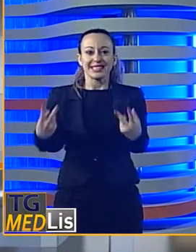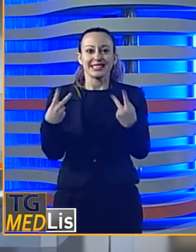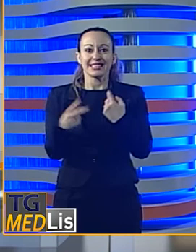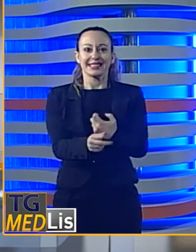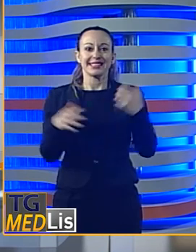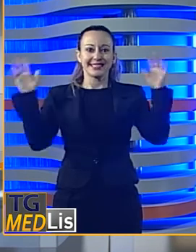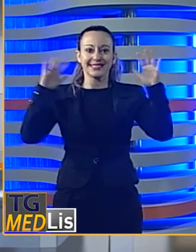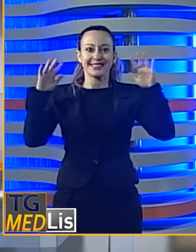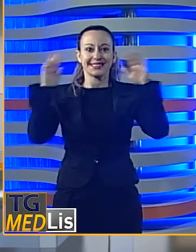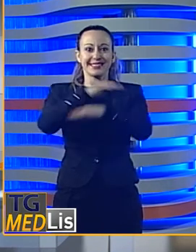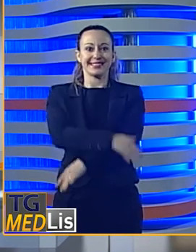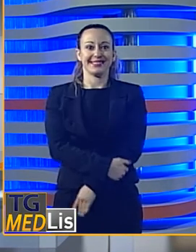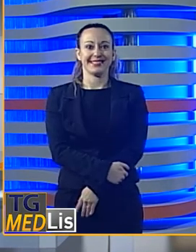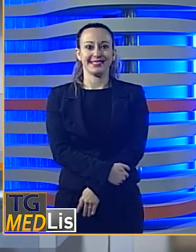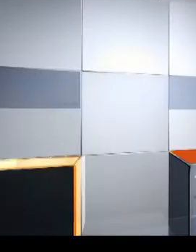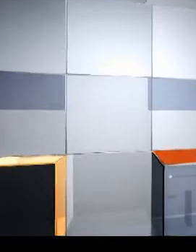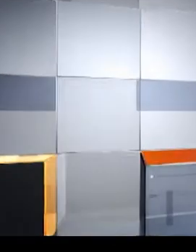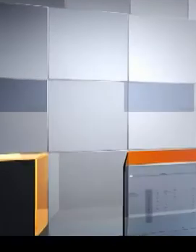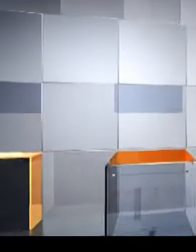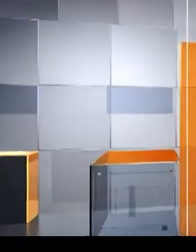per essere stati con noi e arrivederci.